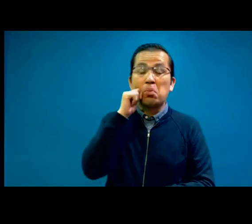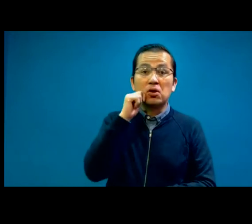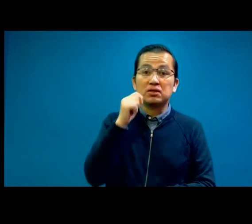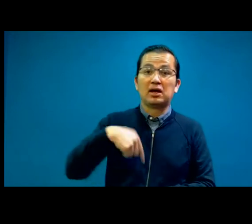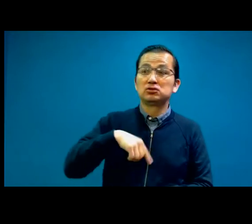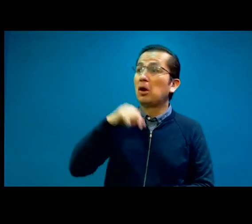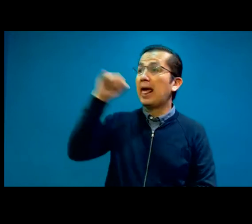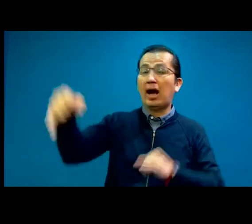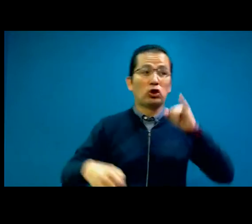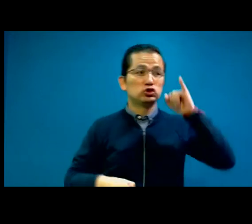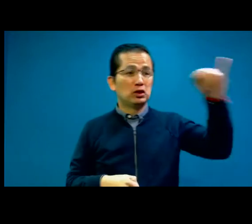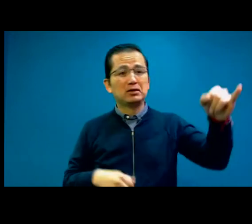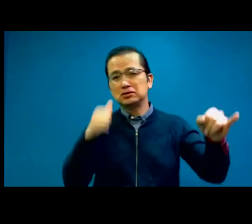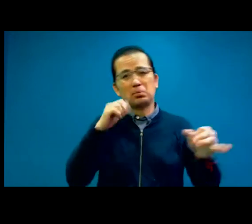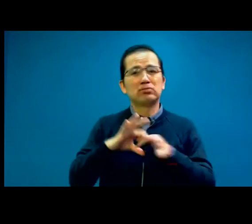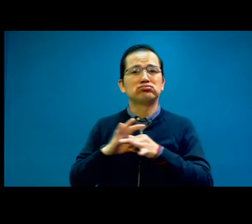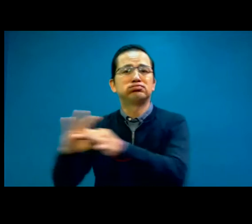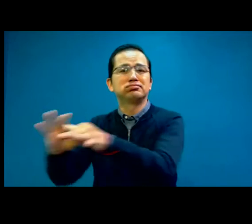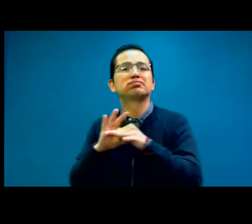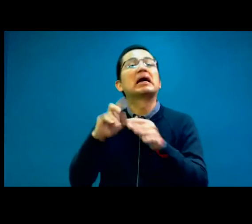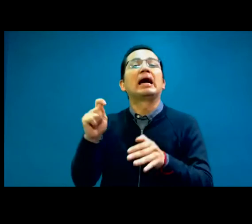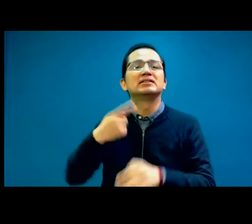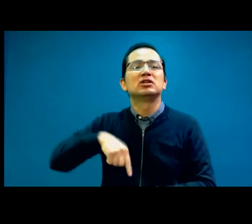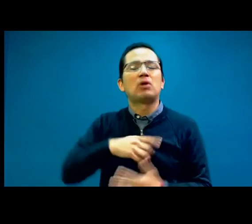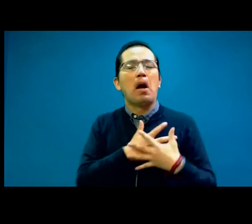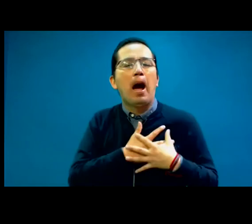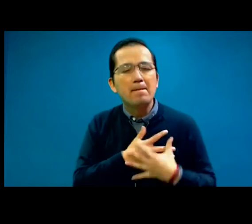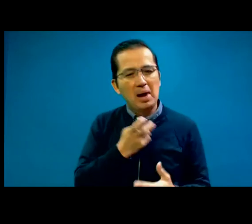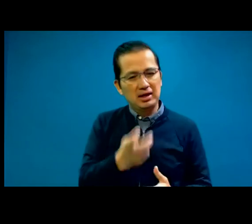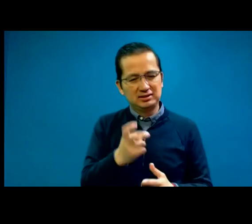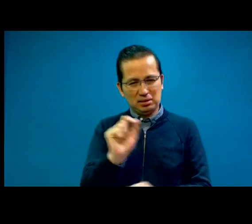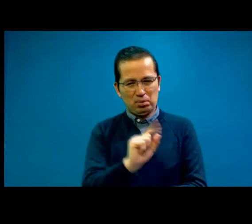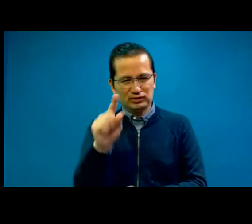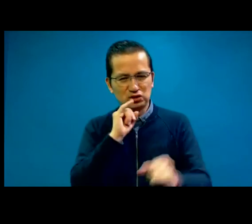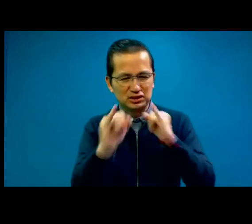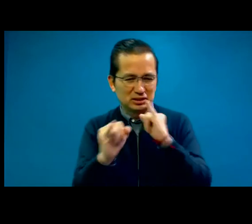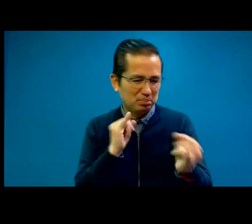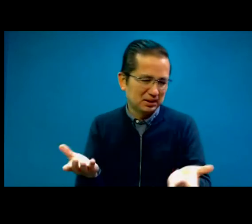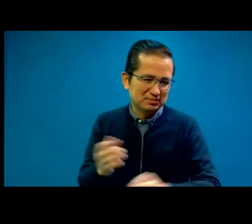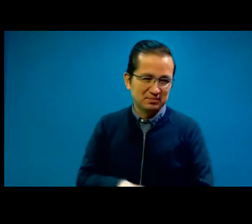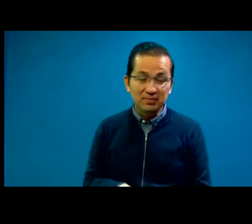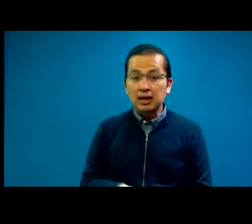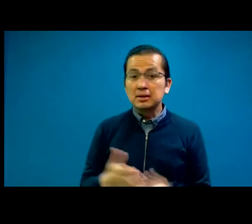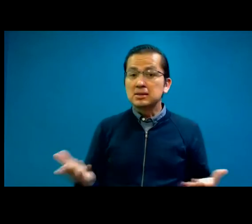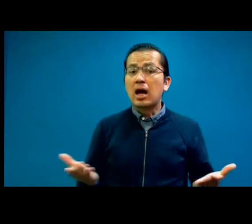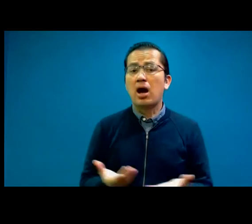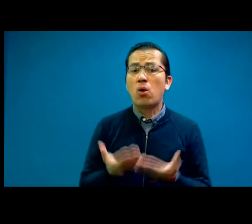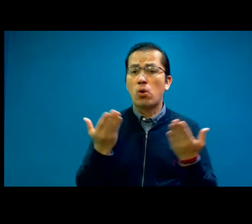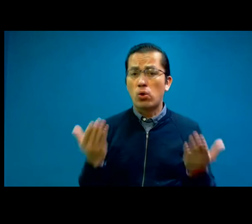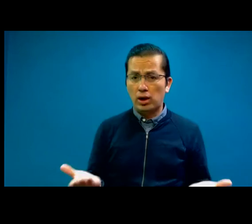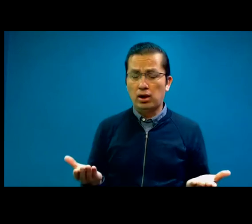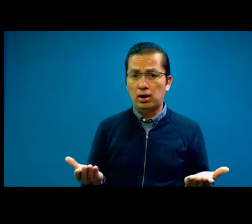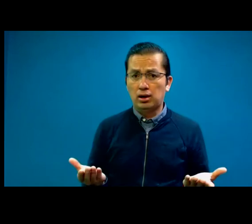el servicio que hace que igual nos encontremos en diferentes caminos. Entonces, ¿qué les parece si ahora,